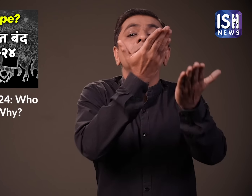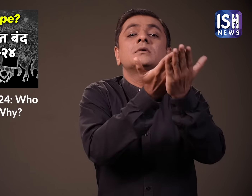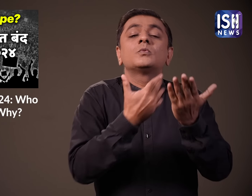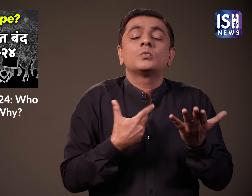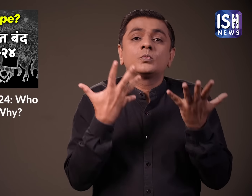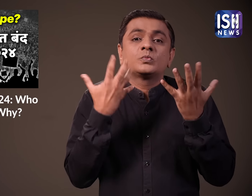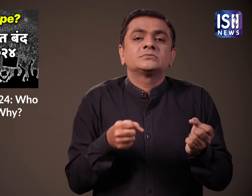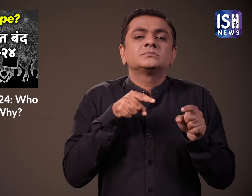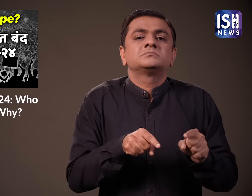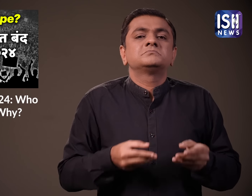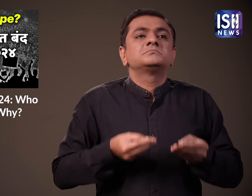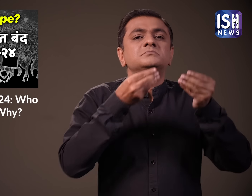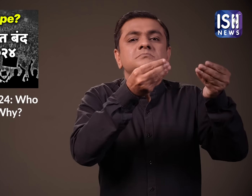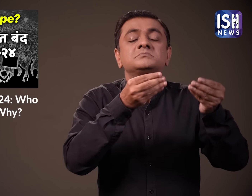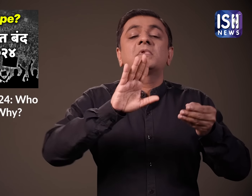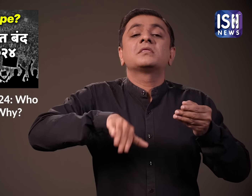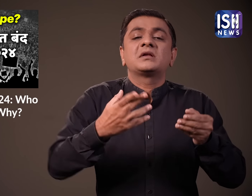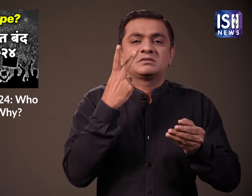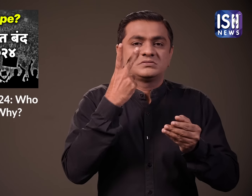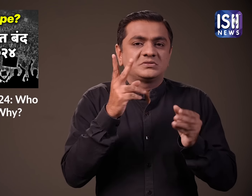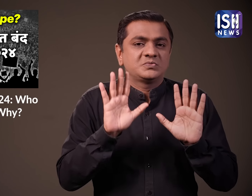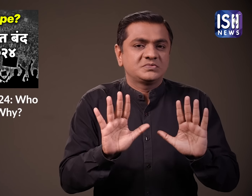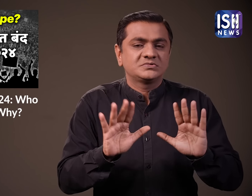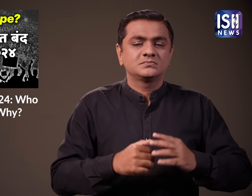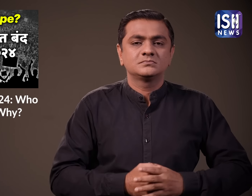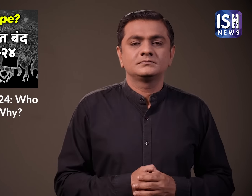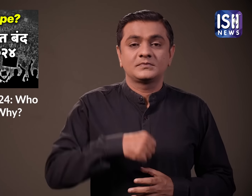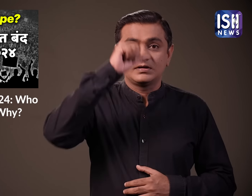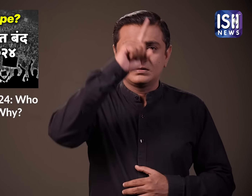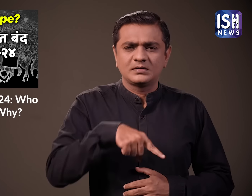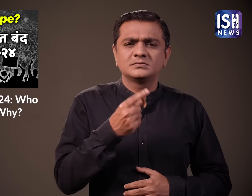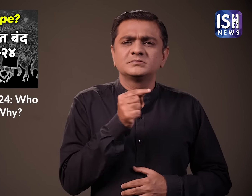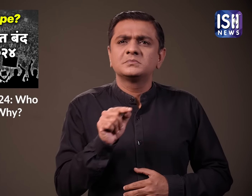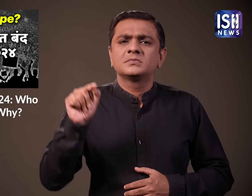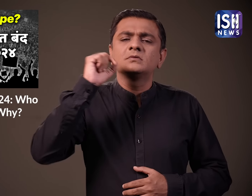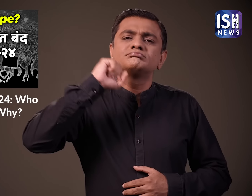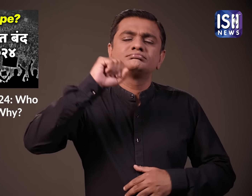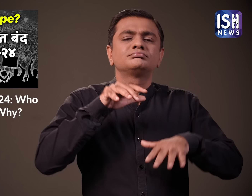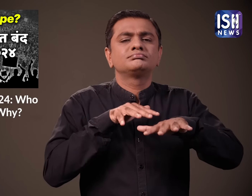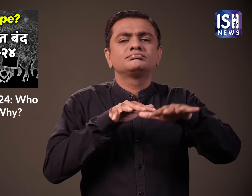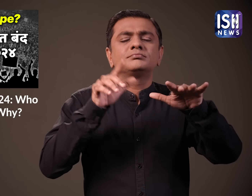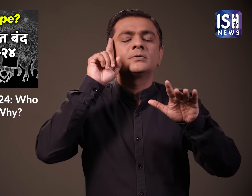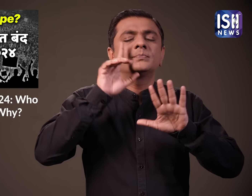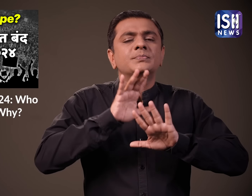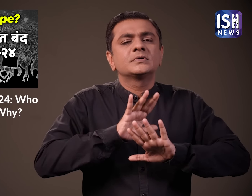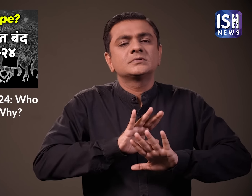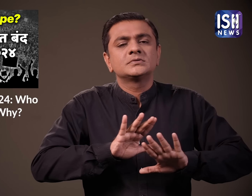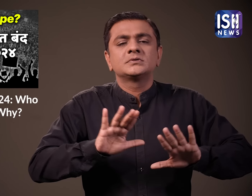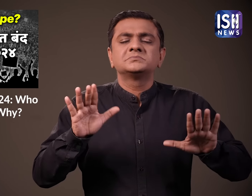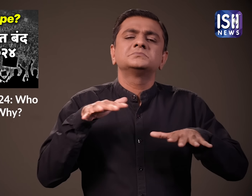समालता सुनुष्चित करने को कहा गया है अब देखते हैं क्या होता है यही कारण है कि पूरे भारत में शांती पूर्ण विरोध प्रदर्शन